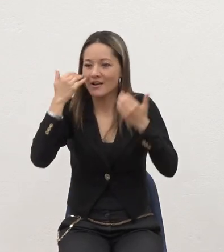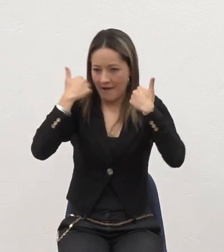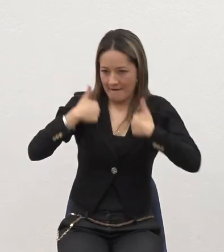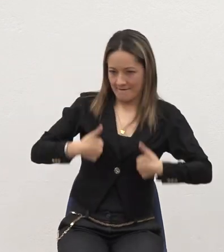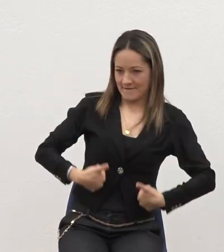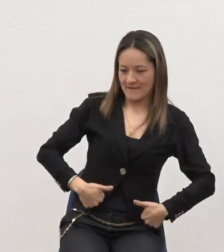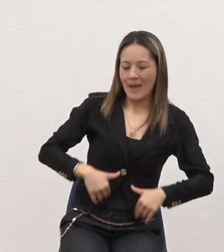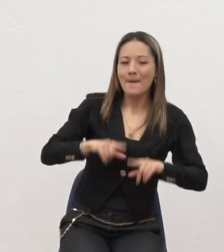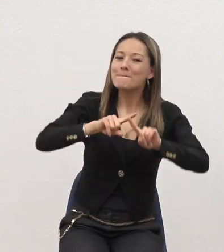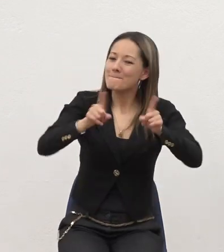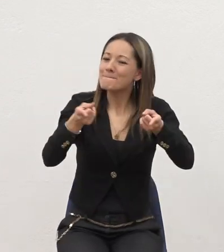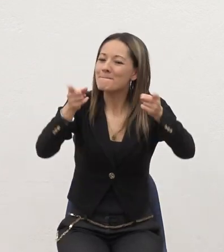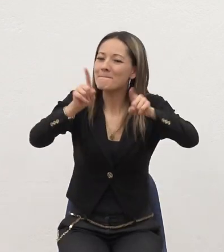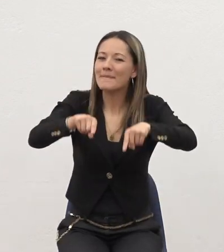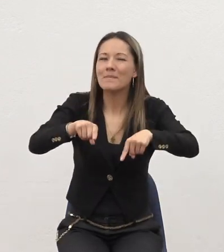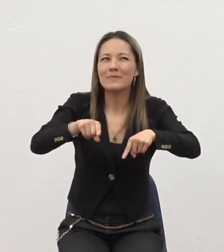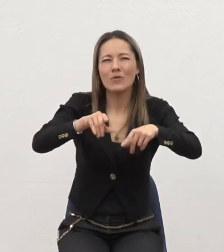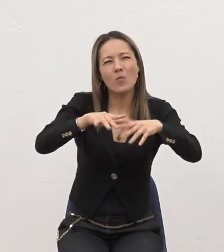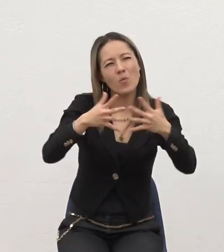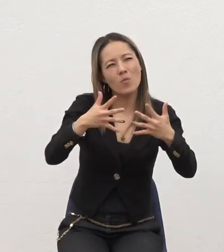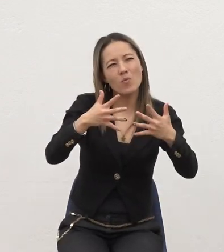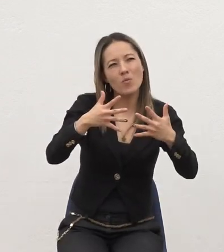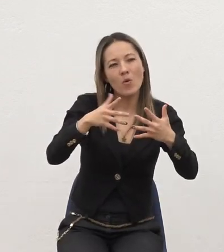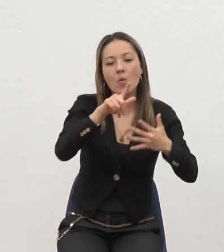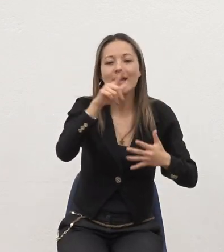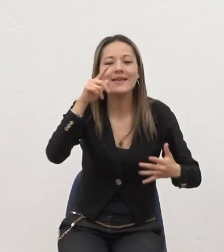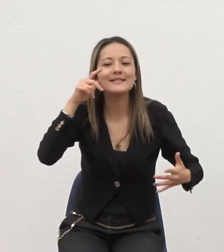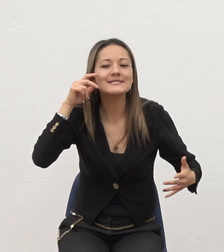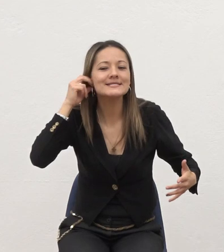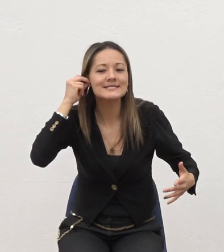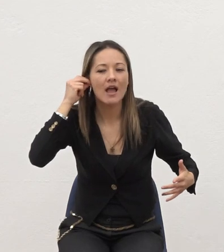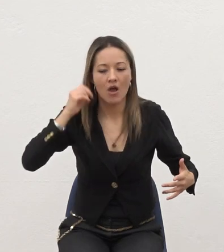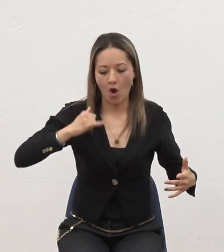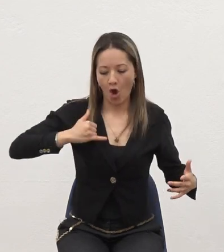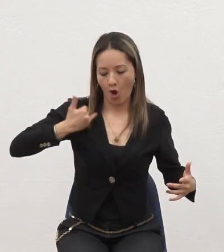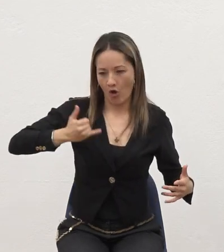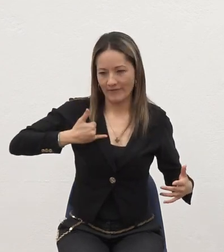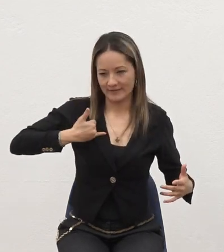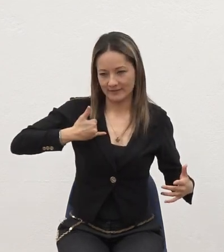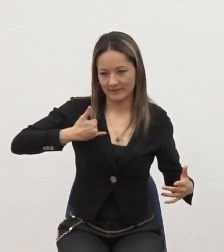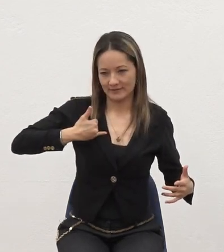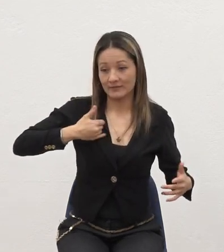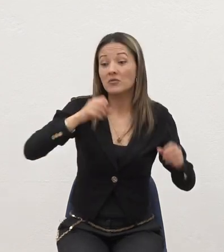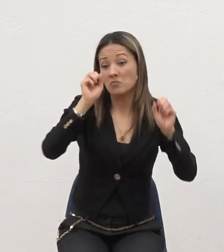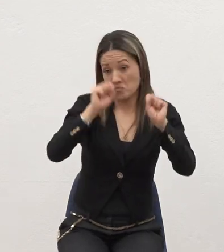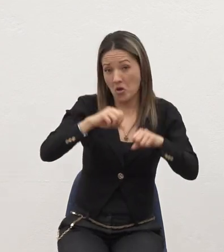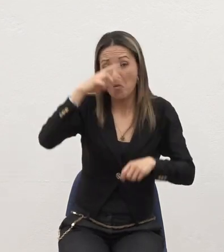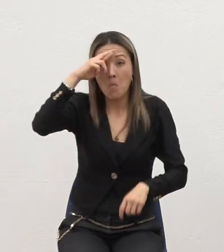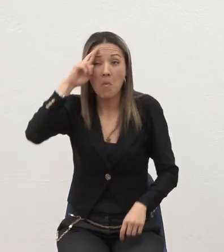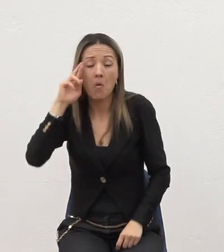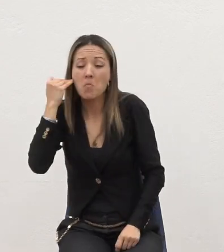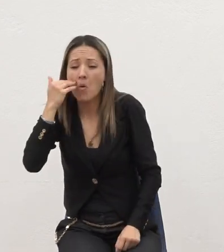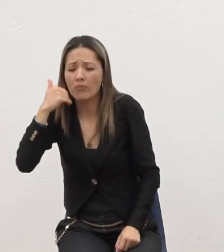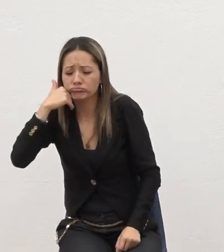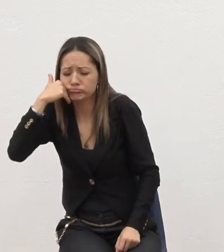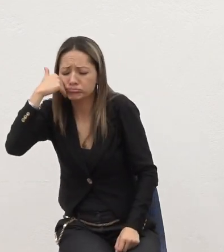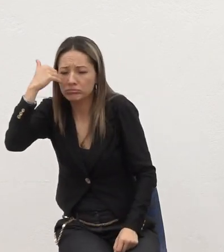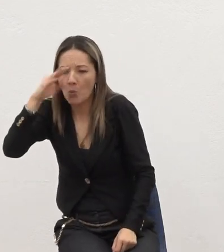Pero también Hace más Énfasis En que es Una niña Porque pues Eventualmente Podría ser Una virgen De 40 años Si